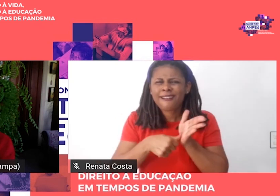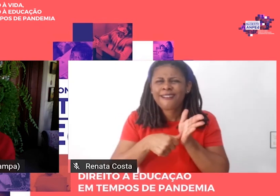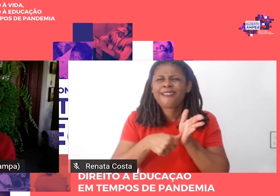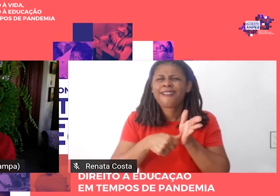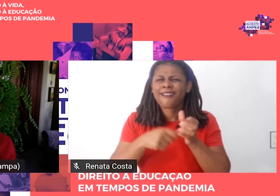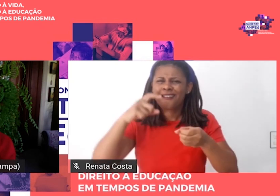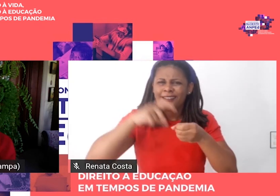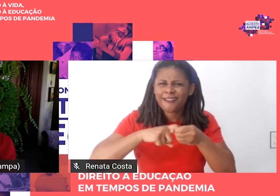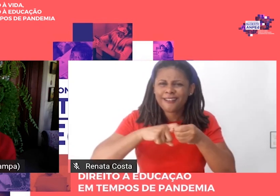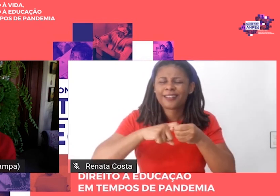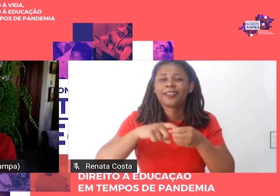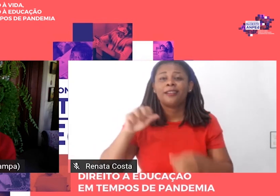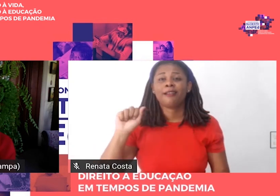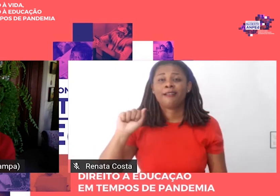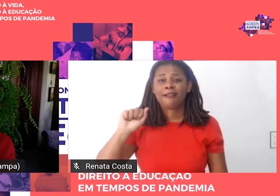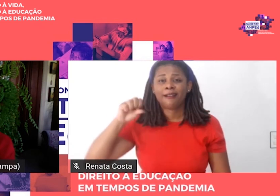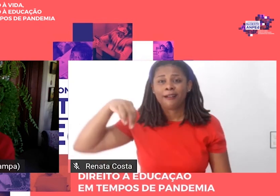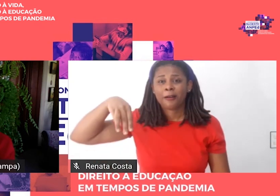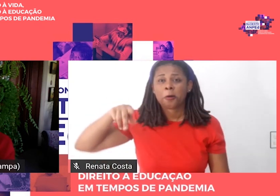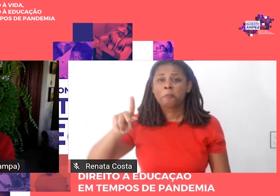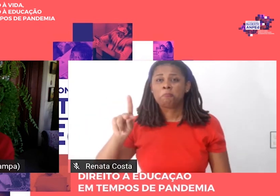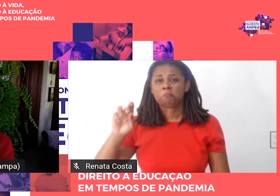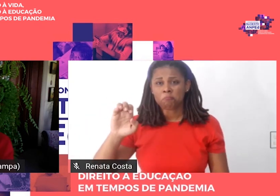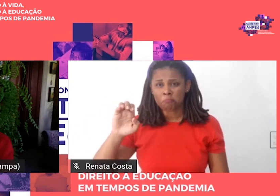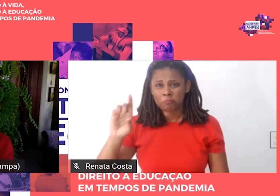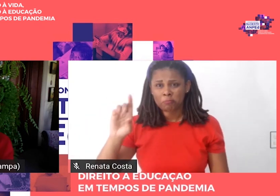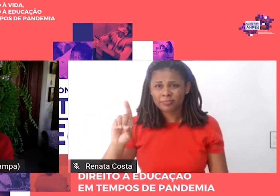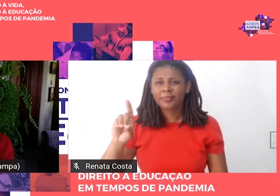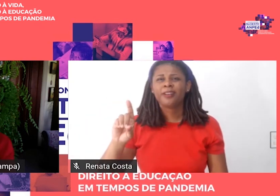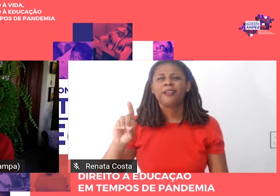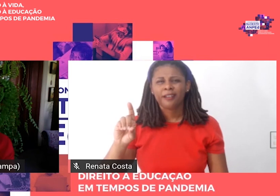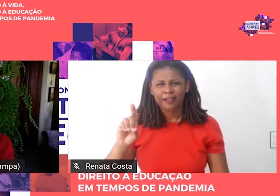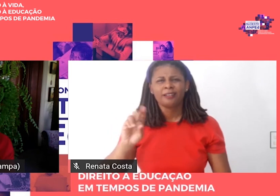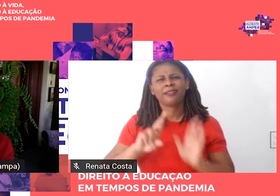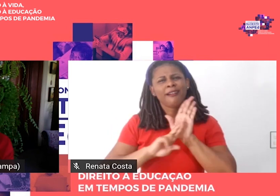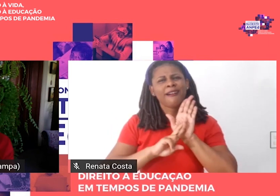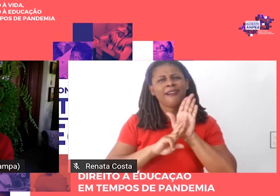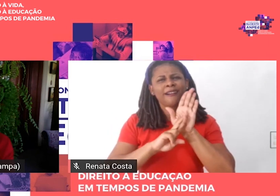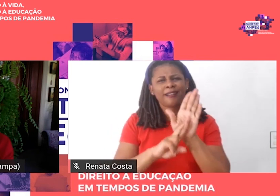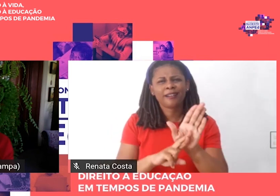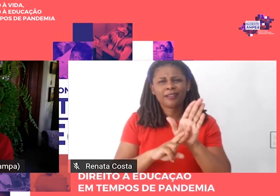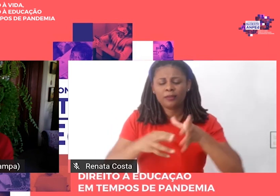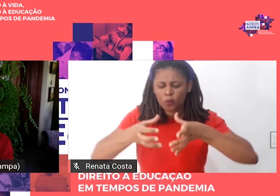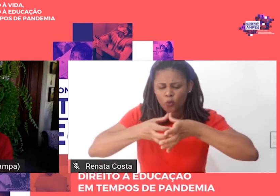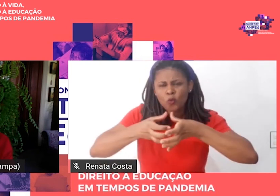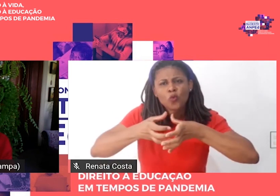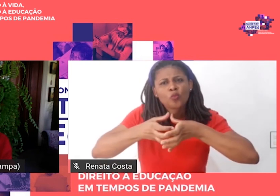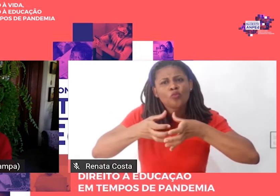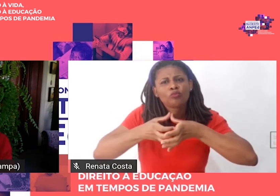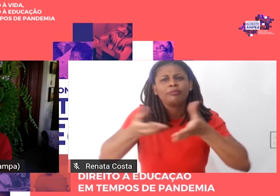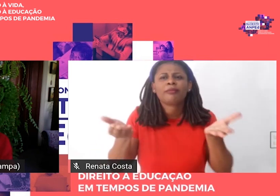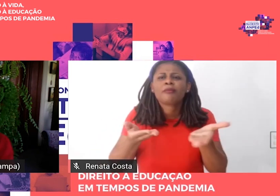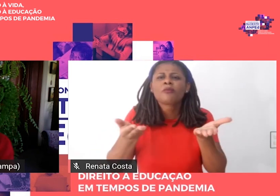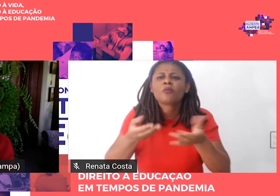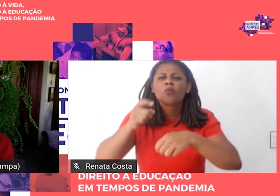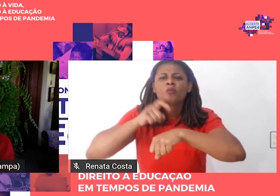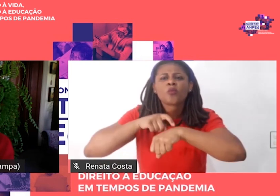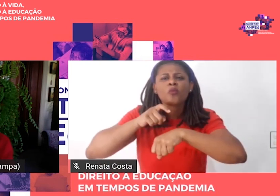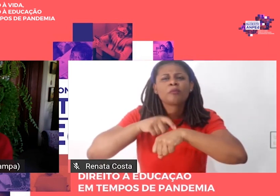pela comunidade que representam nesse momento para a